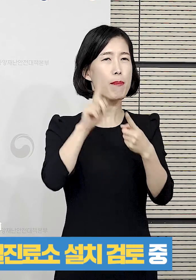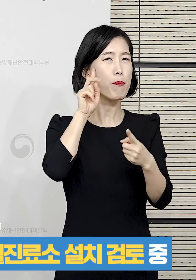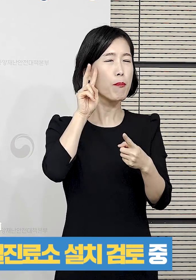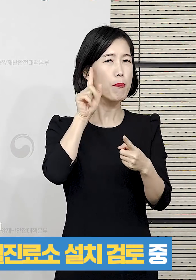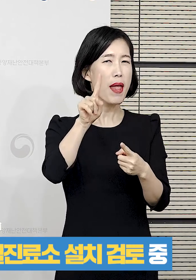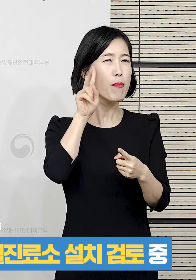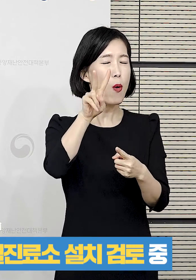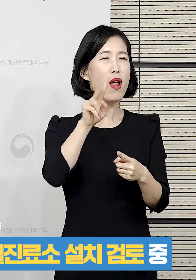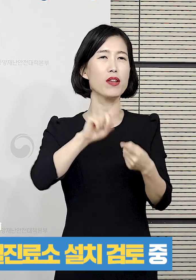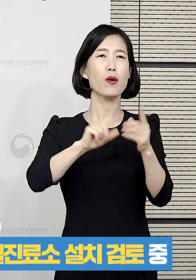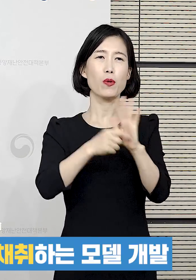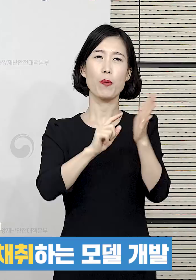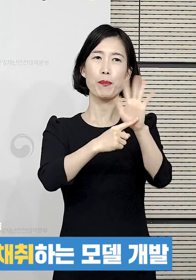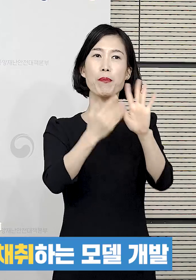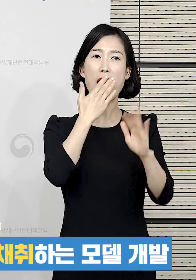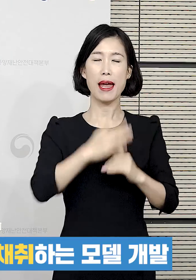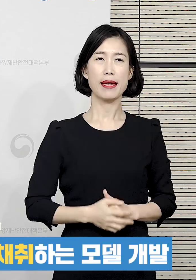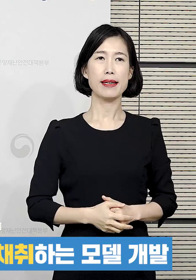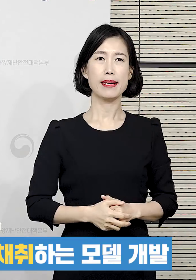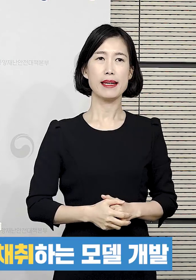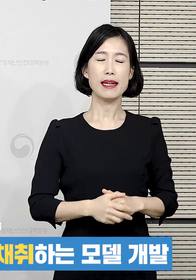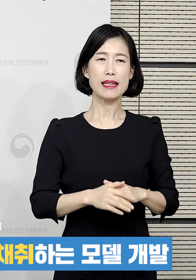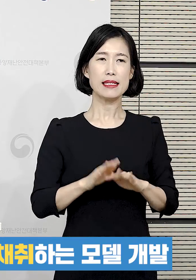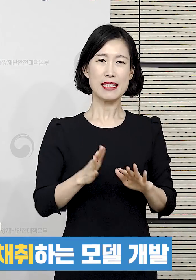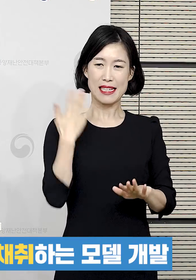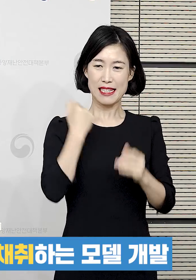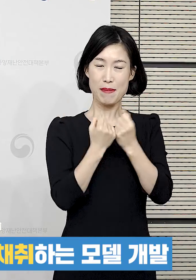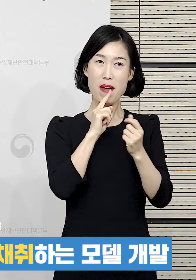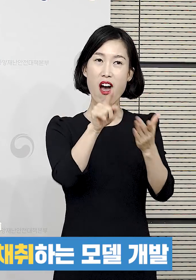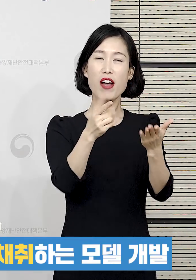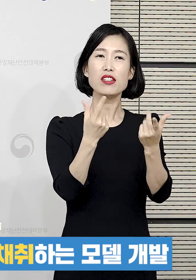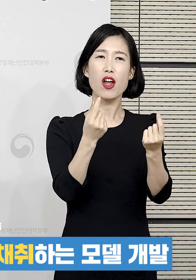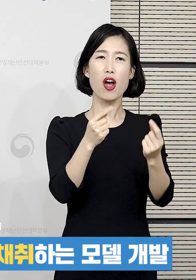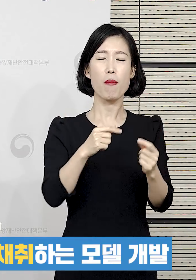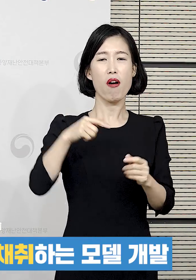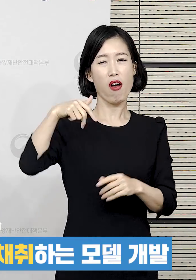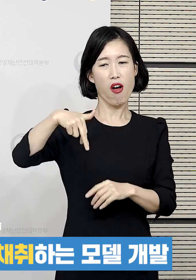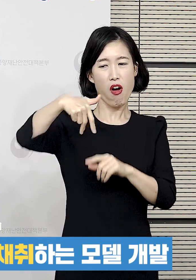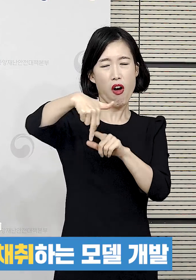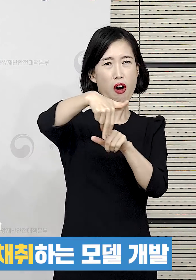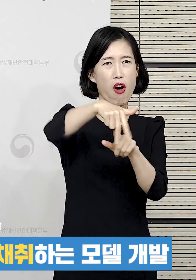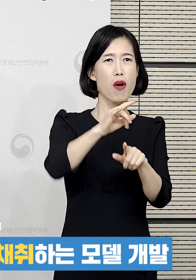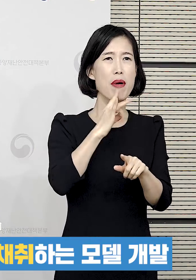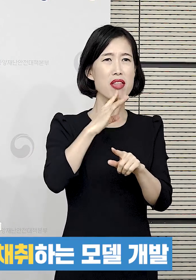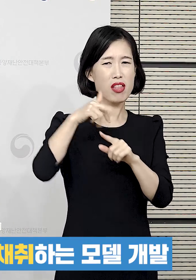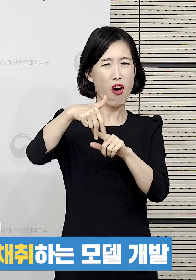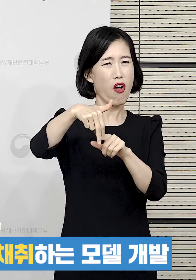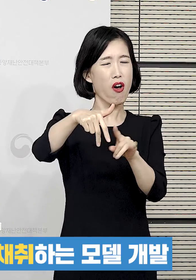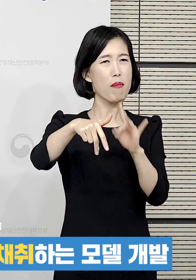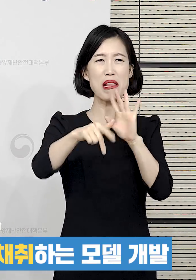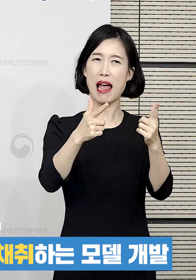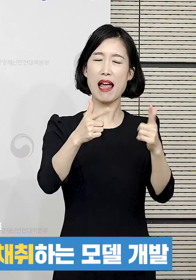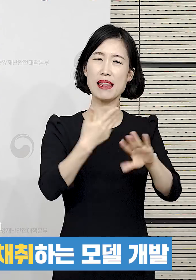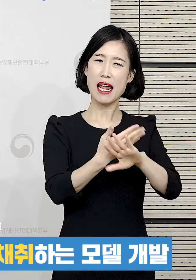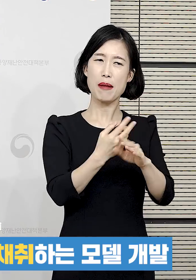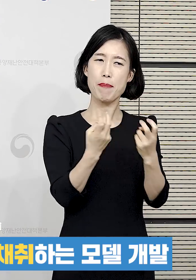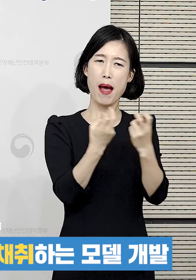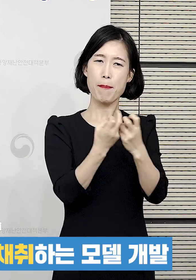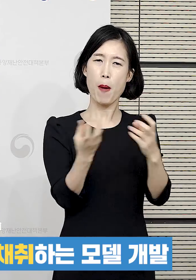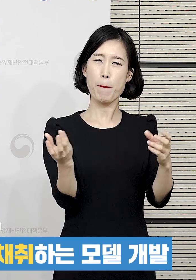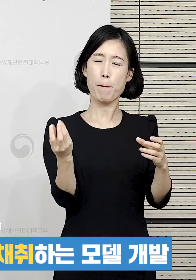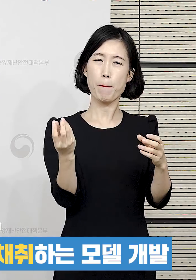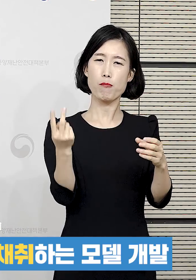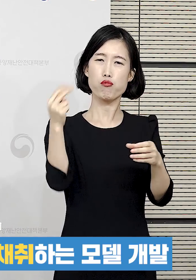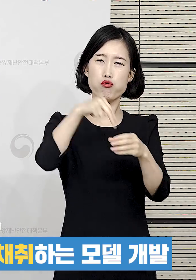될 거라고 지금 보고 있습니다. 다만 이 방식이 기존에 설명드린 것처럼 도보 이동형 방식으로만 고집하지는 않게 될 것